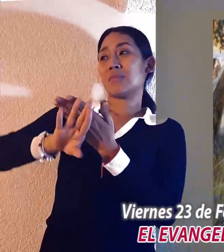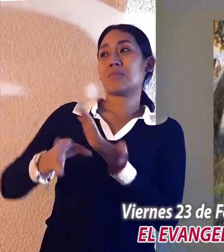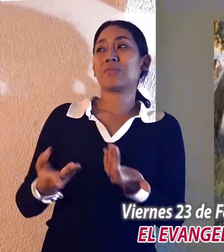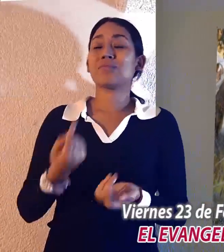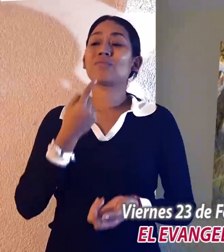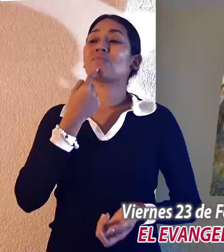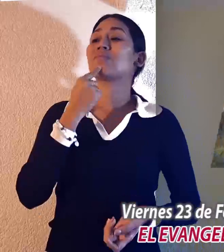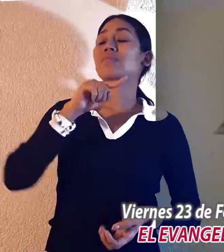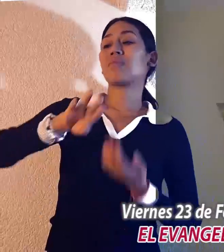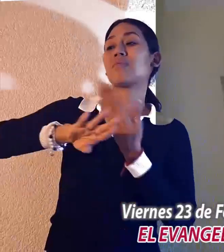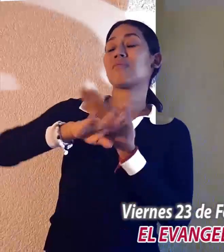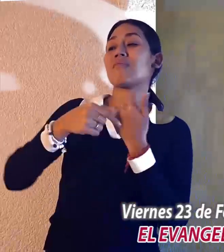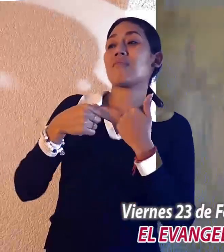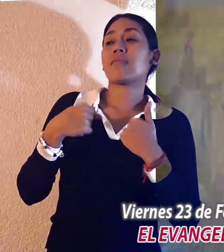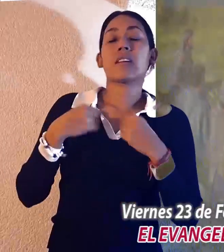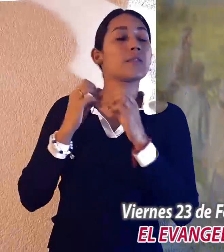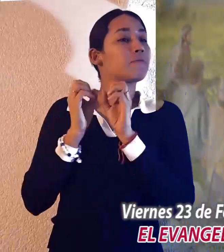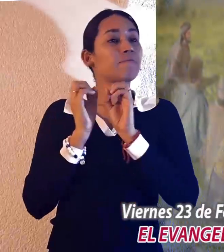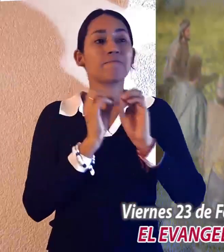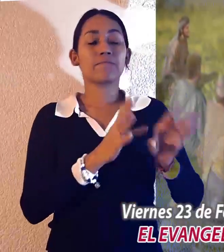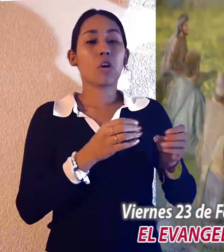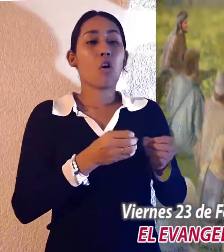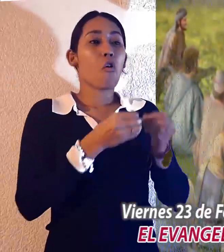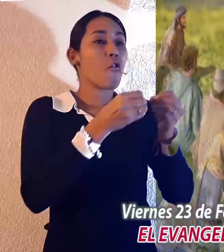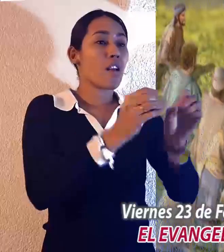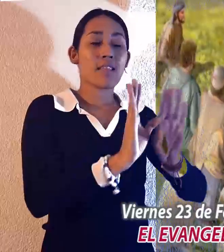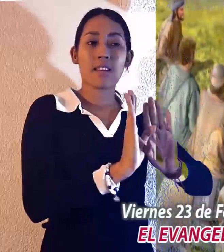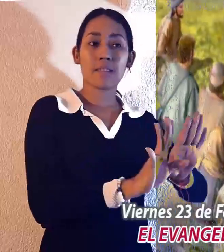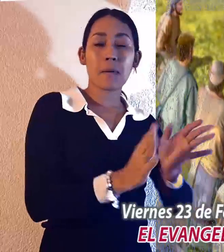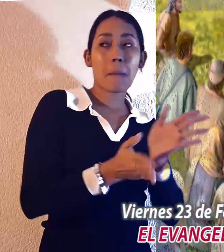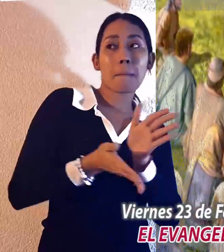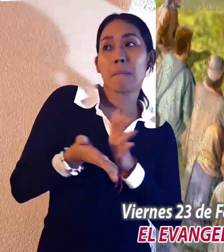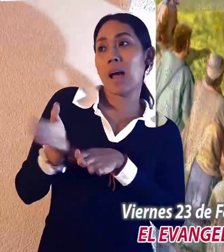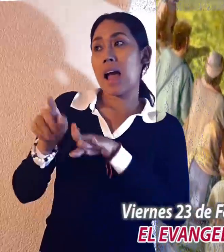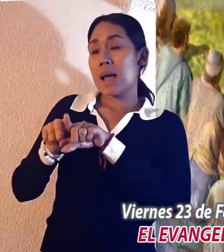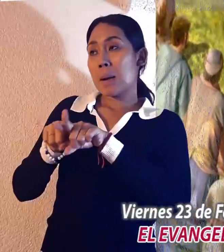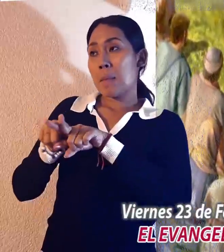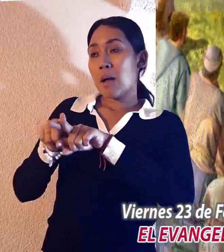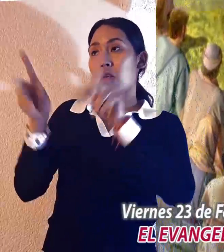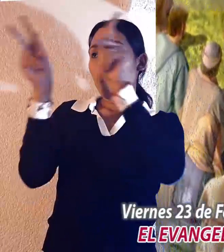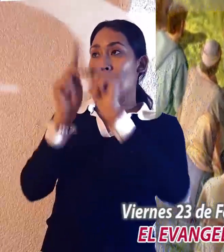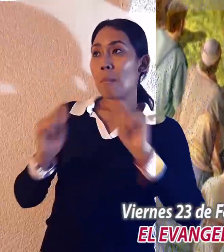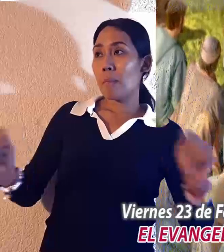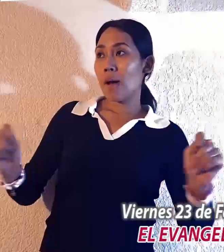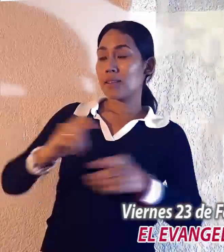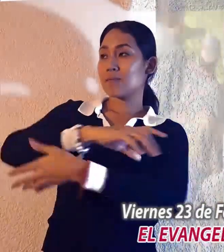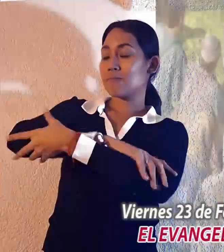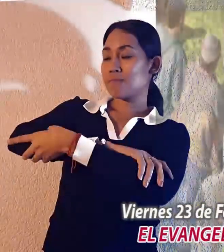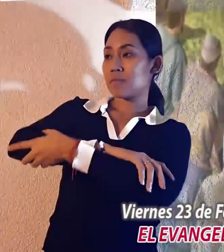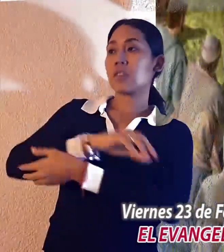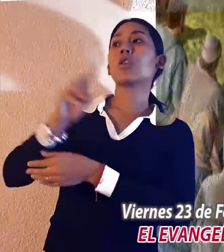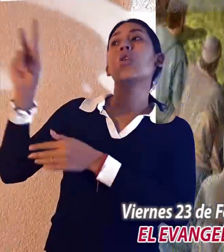deja tu ofrenda junto al altar, y ve primero a reconciliarte con tu hermano, y vuelve luego a